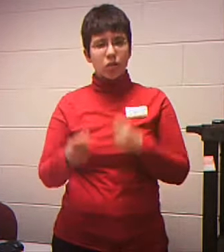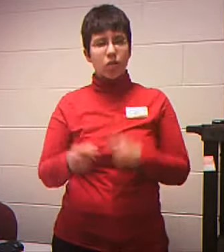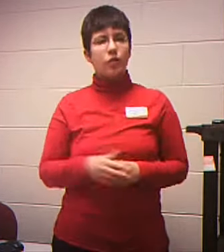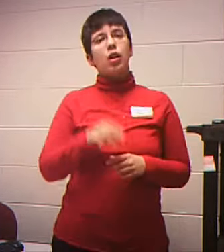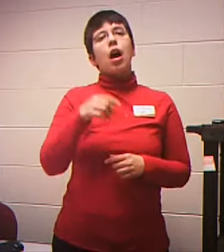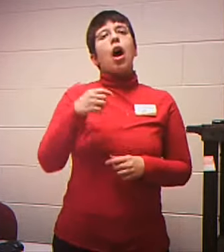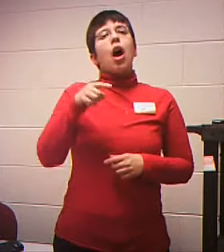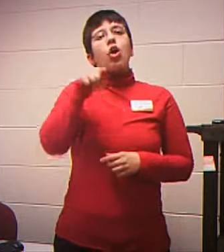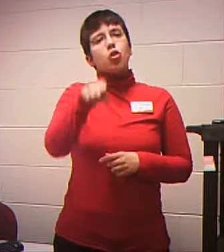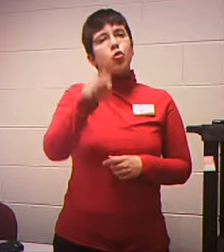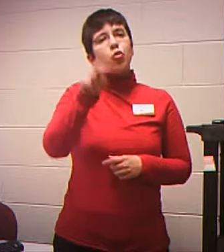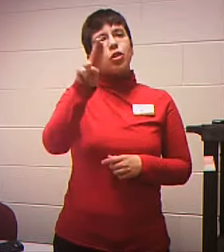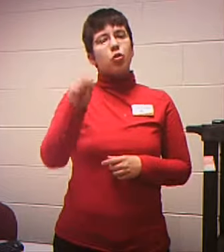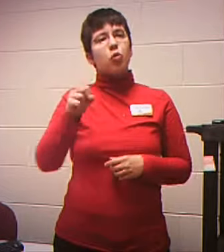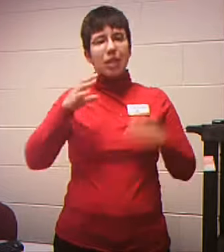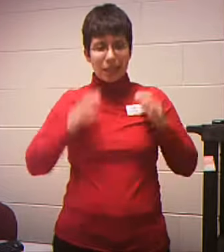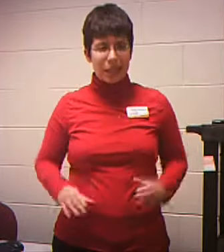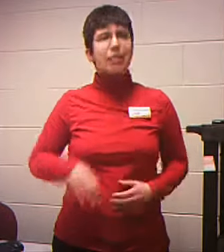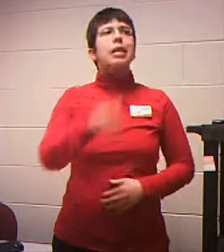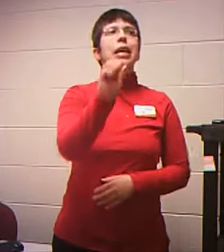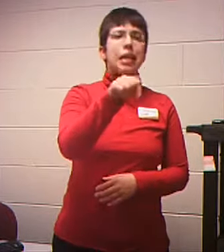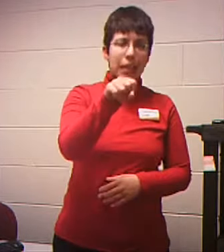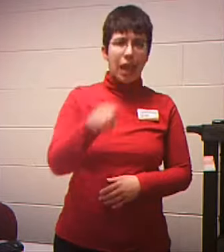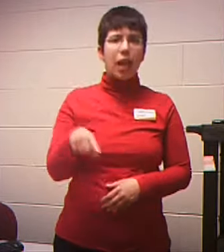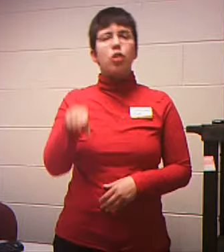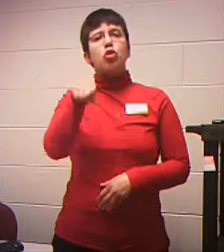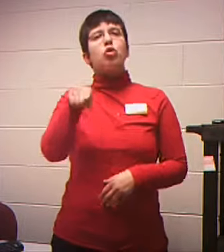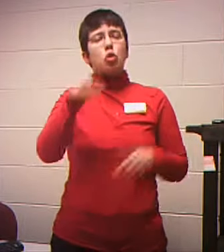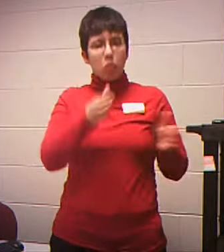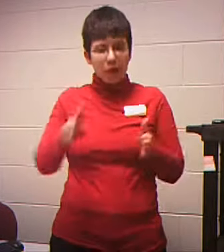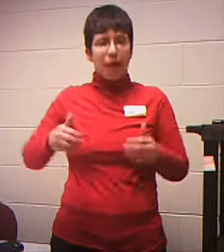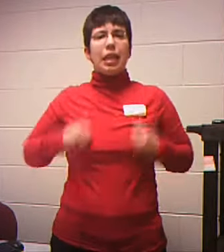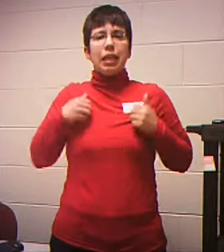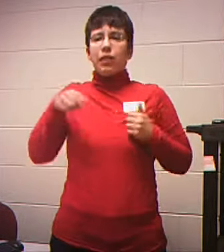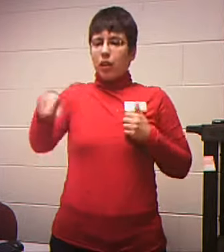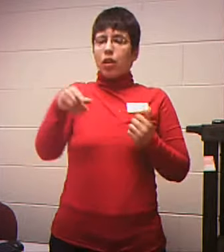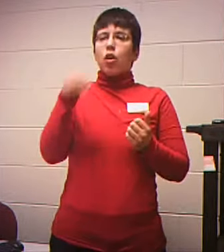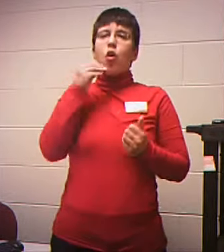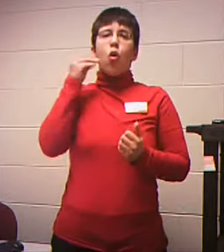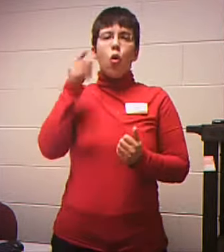Are Planning On Occupying Their Properties Their Primary Residence But You Know Just Whatever The Case May Be Answer Those